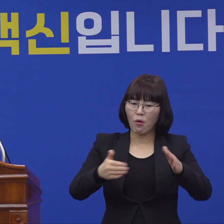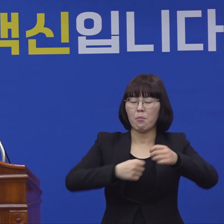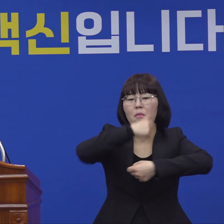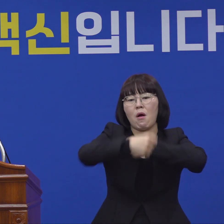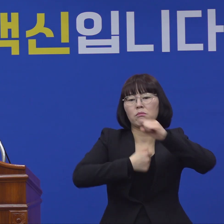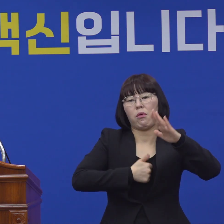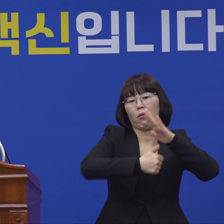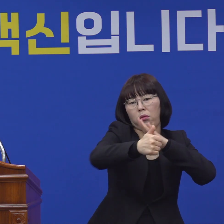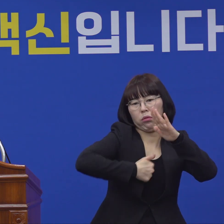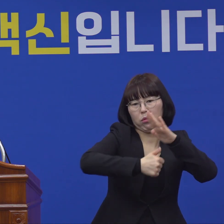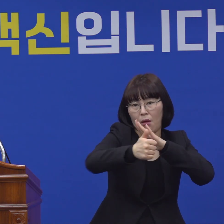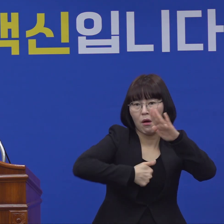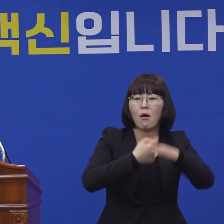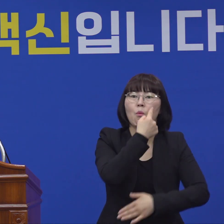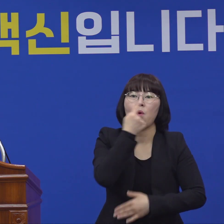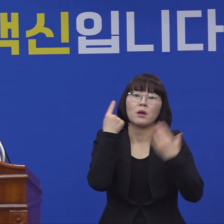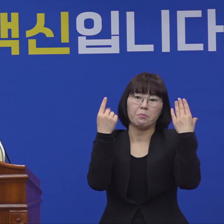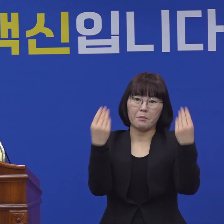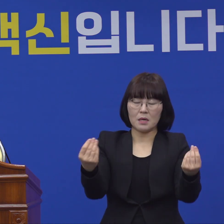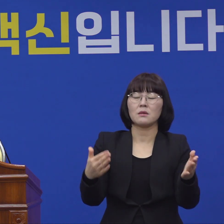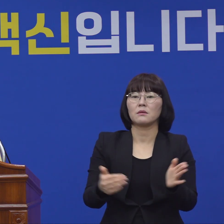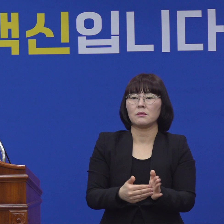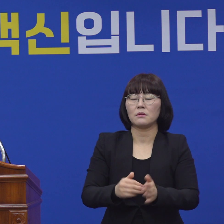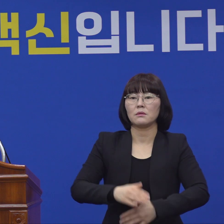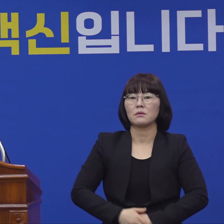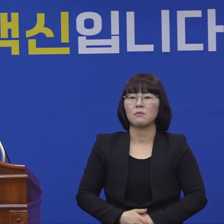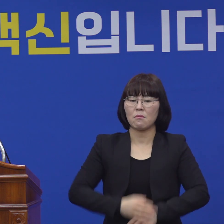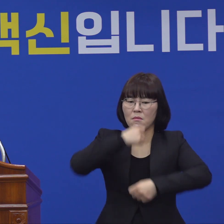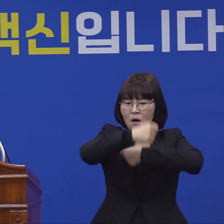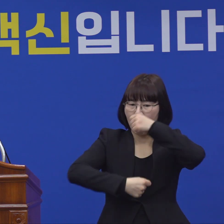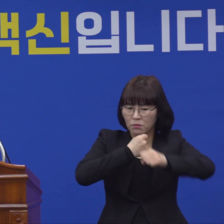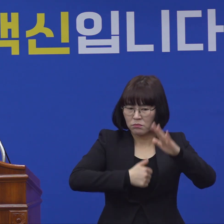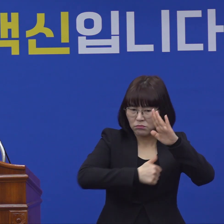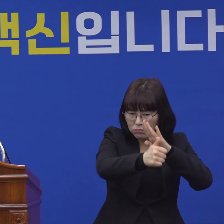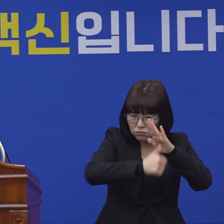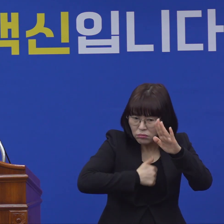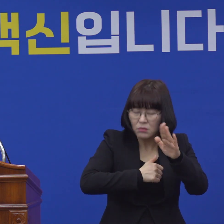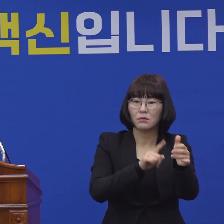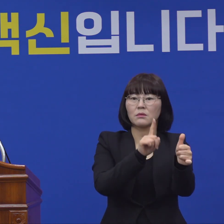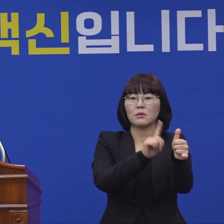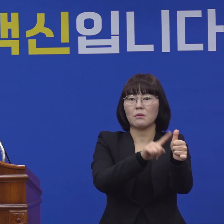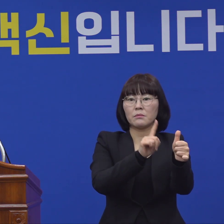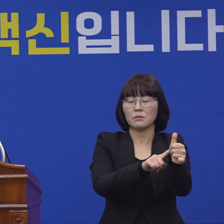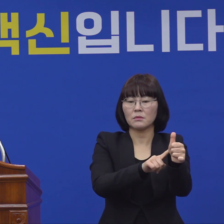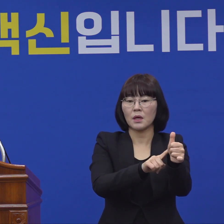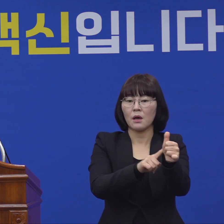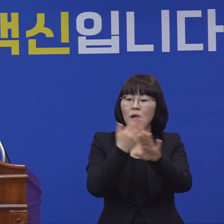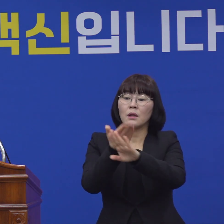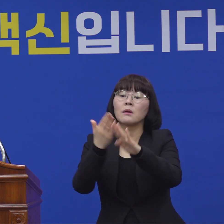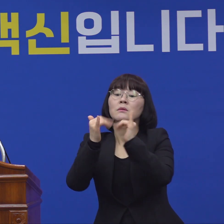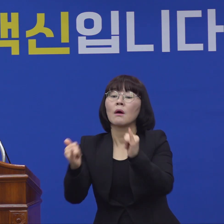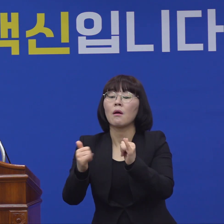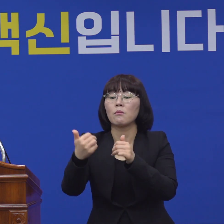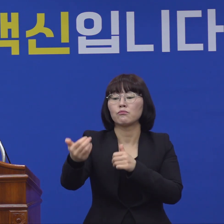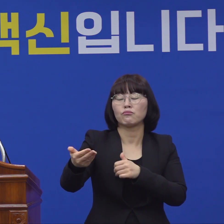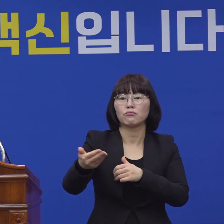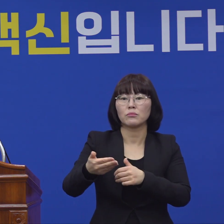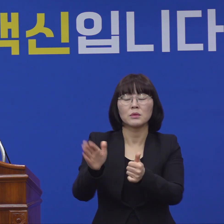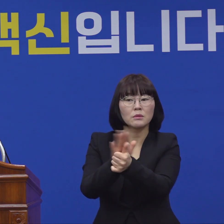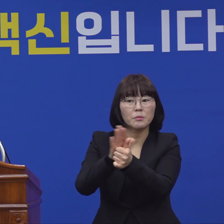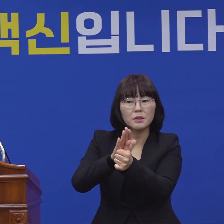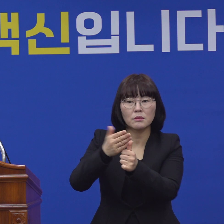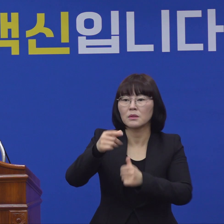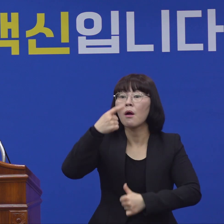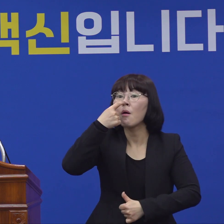이탈한 것으로 파악되었습니다. 무단 이탈한 입소자는 인근 주민이 주는 커피를 마시고 일부를